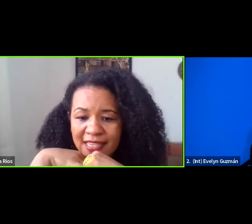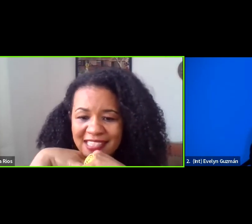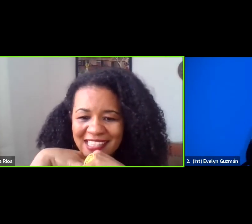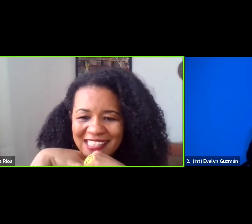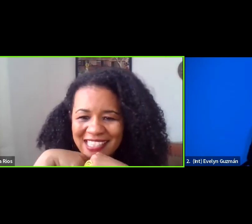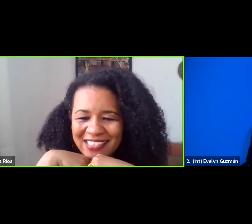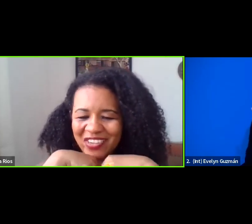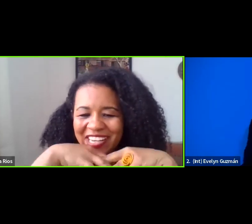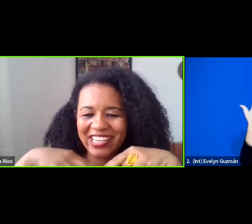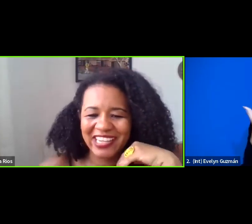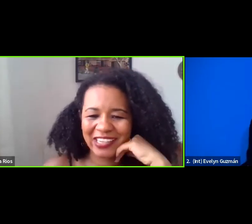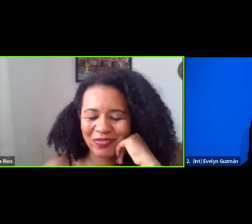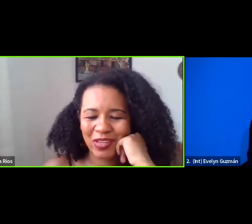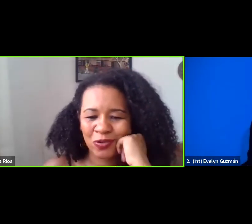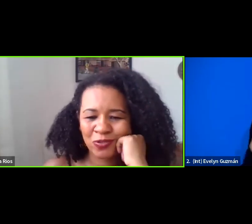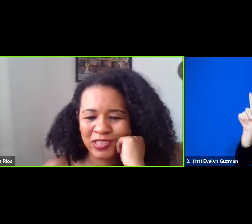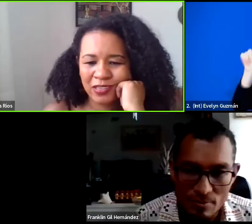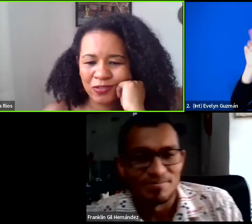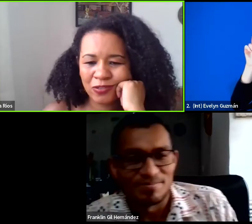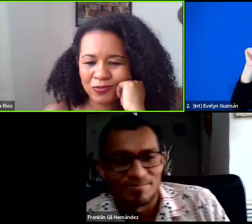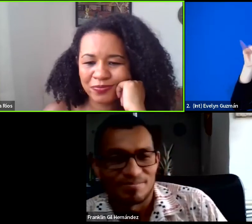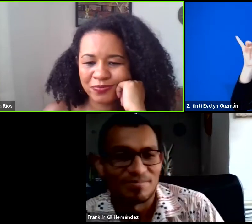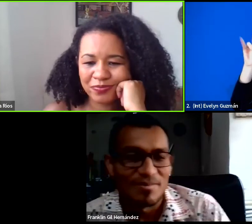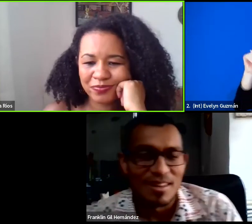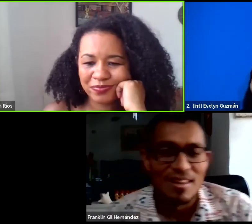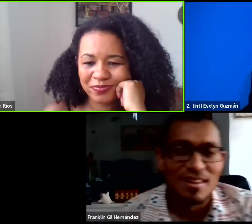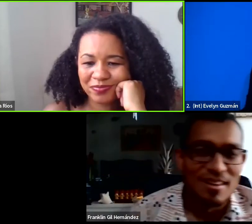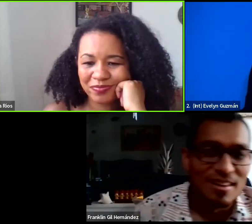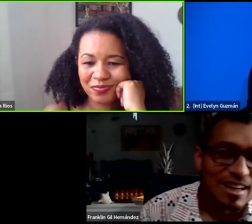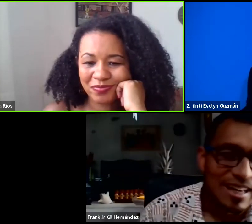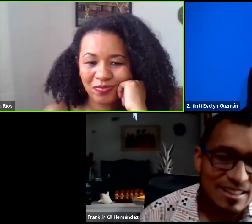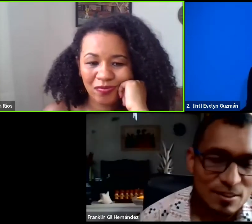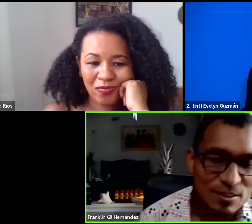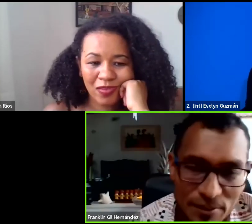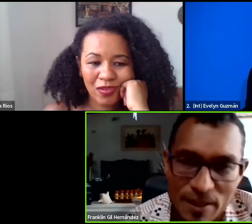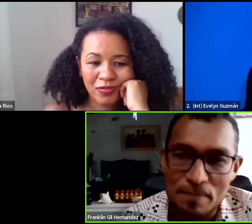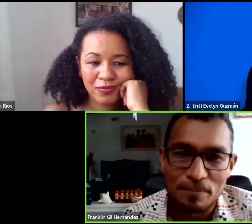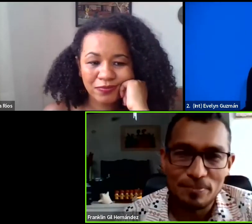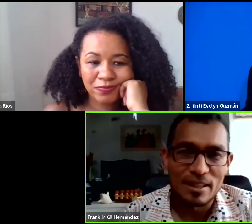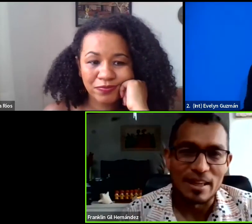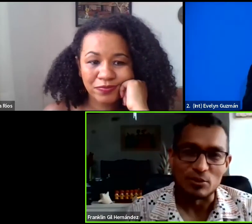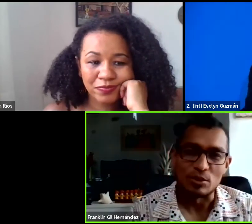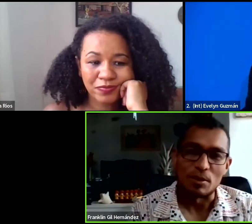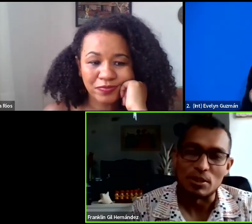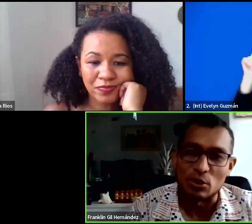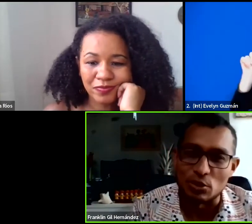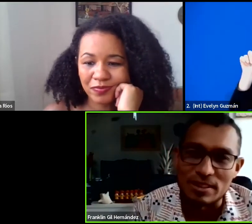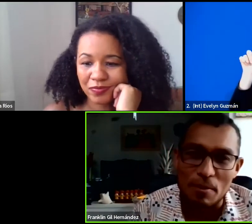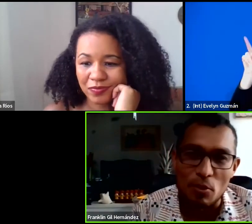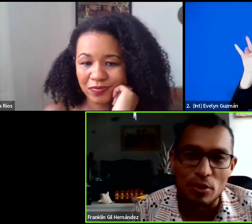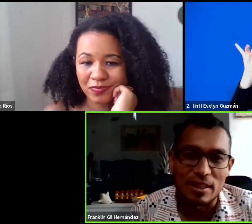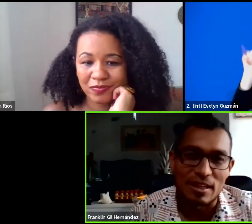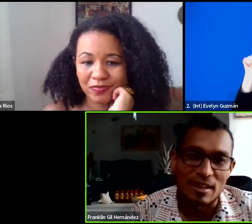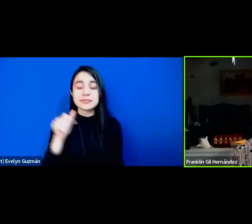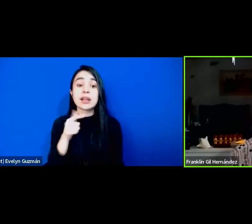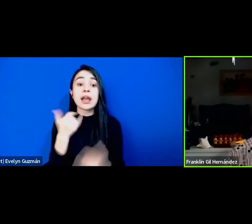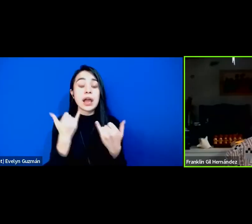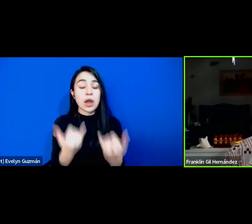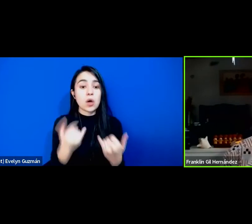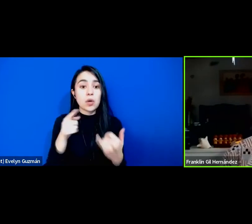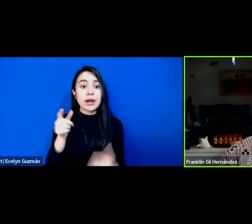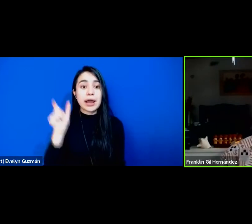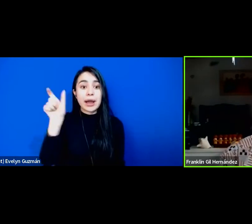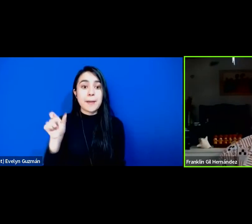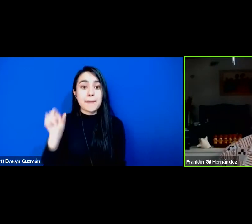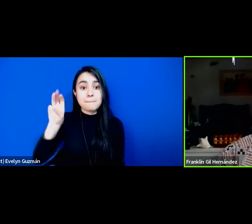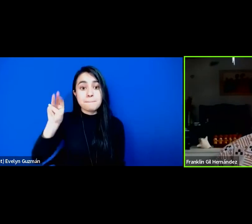gracias frankie contigo gracias flavia escuchamos entonces a mónica hablando